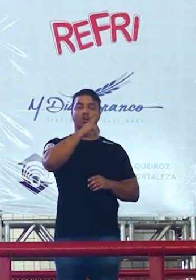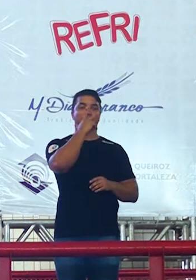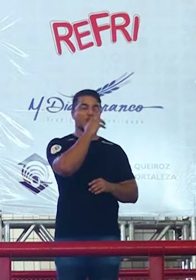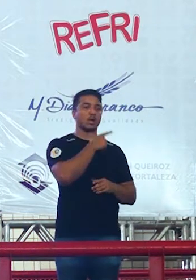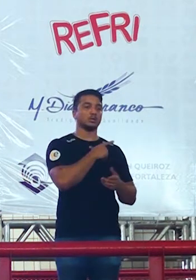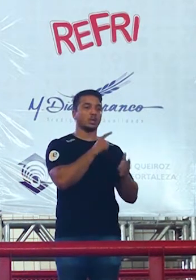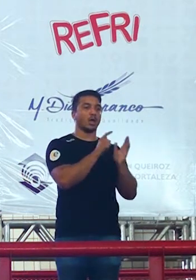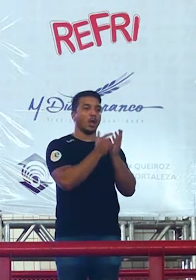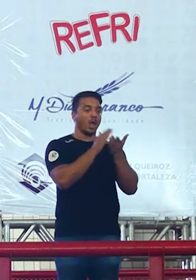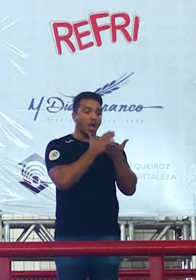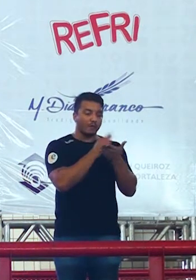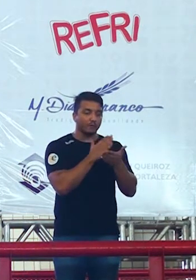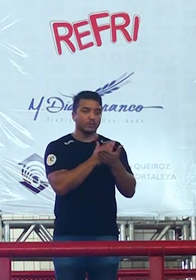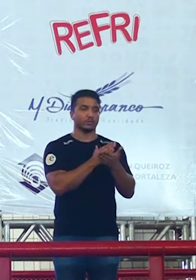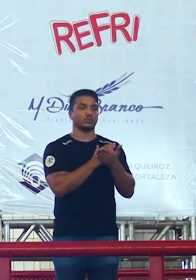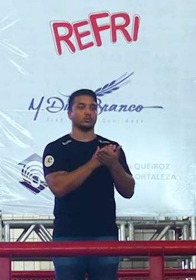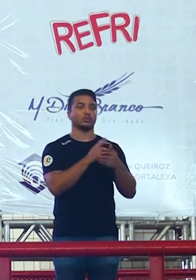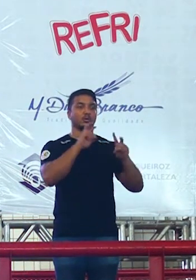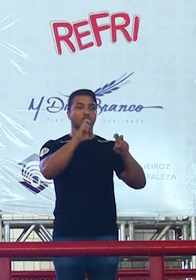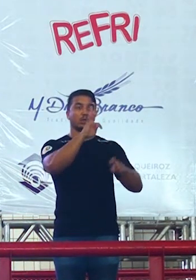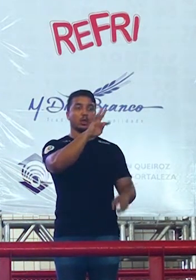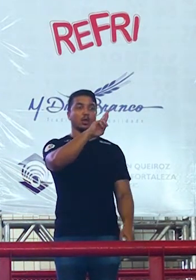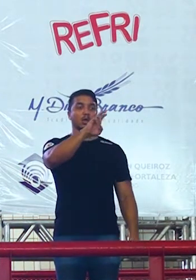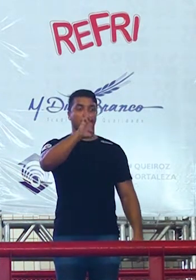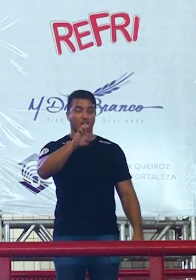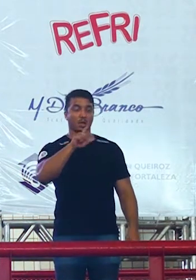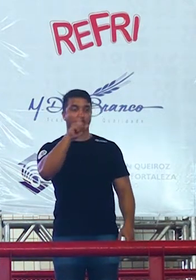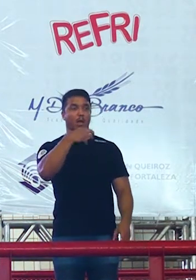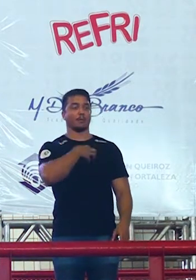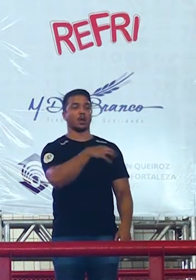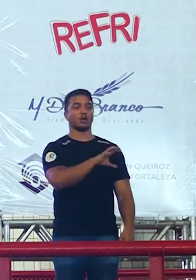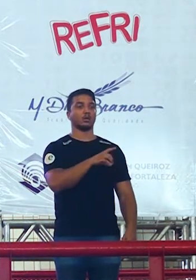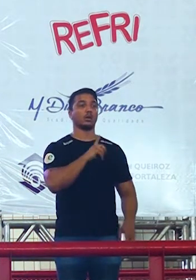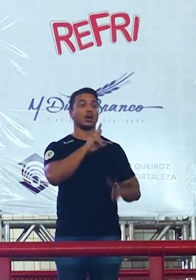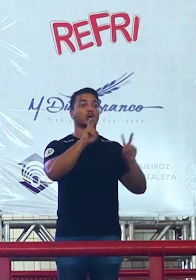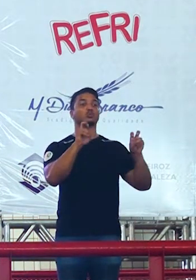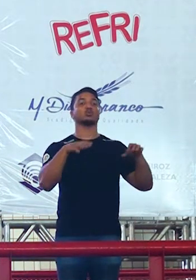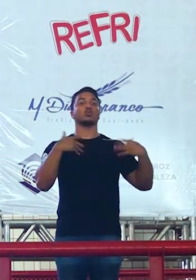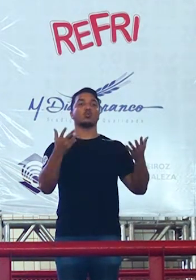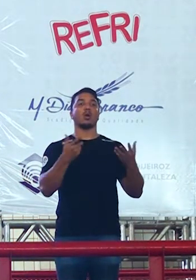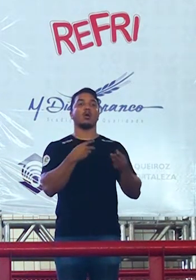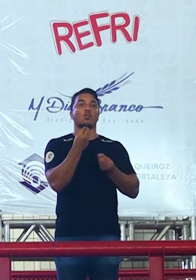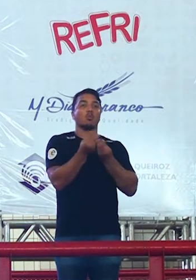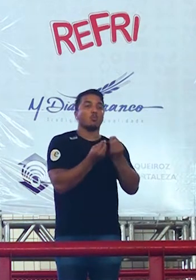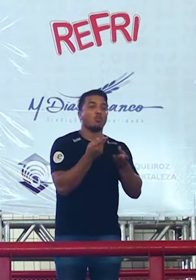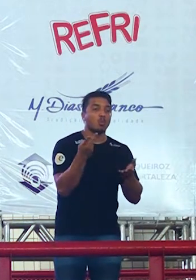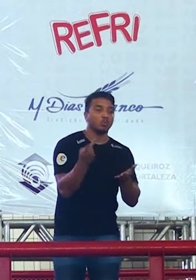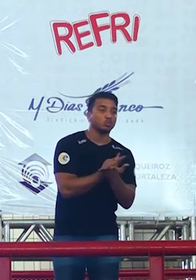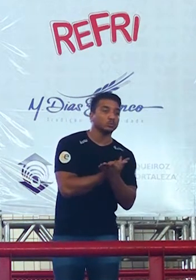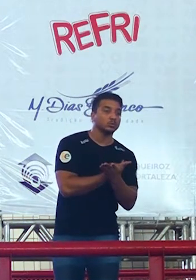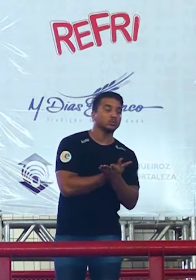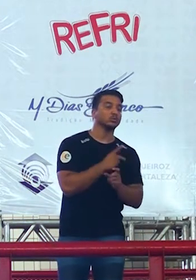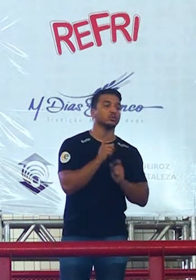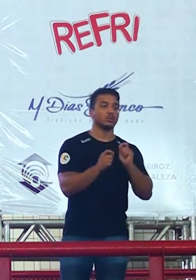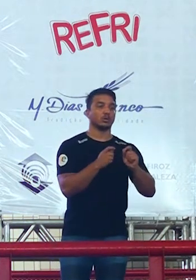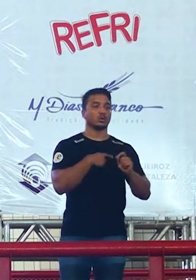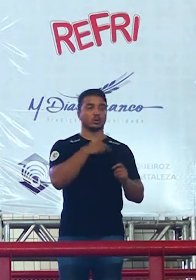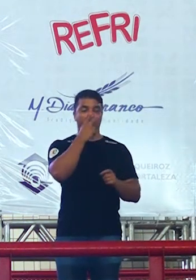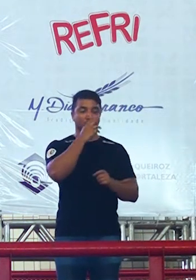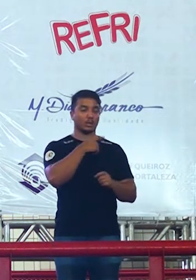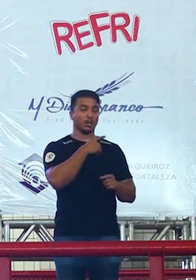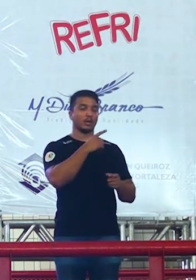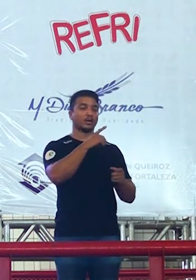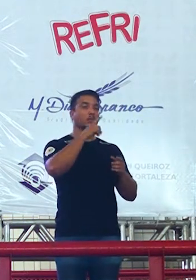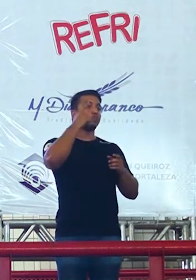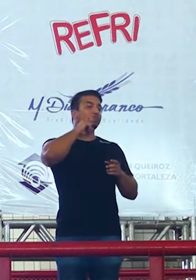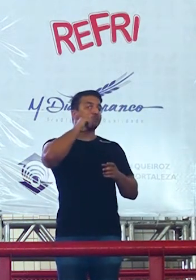daquela revista nosso concurso do TRE da Bahia pediu para falar das consequências da saída